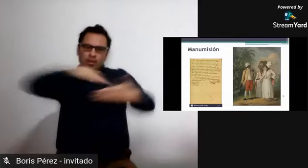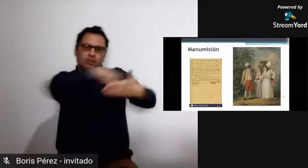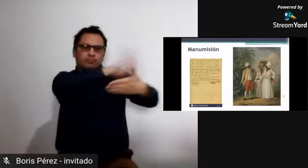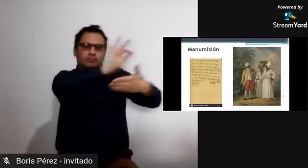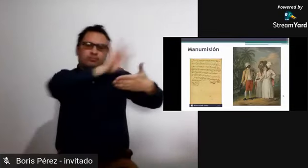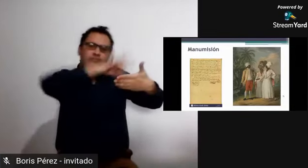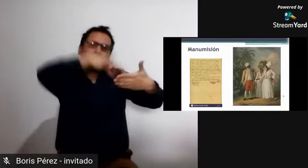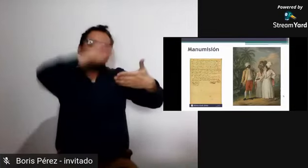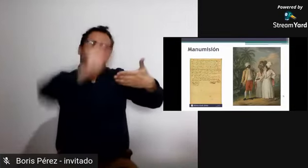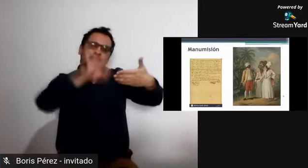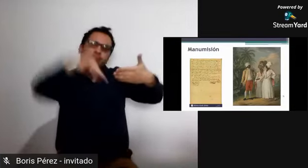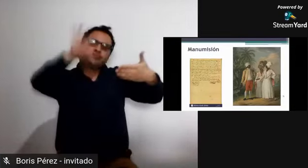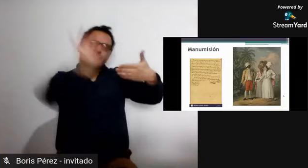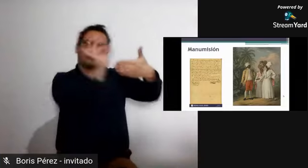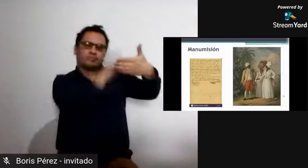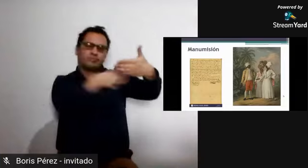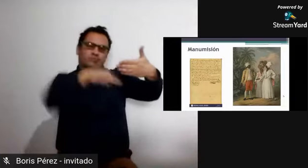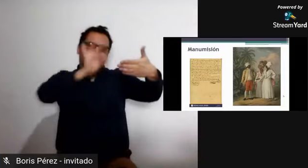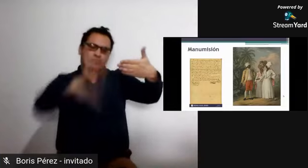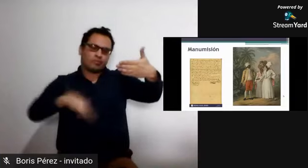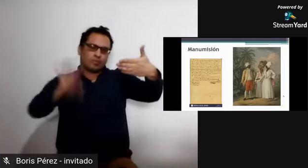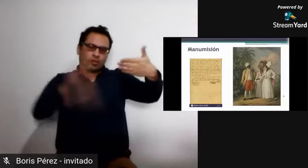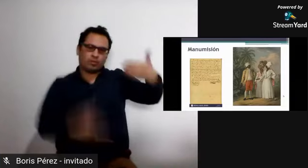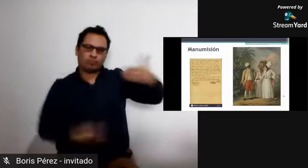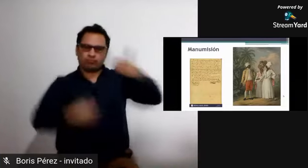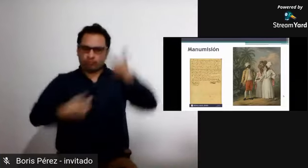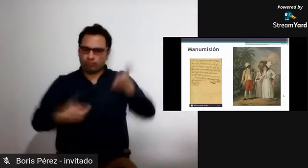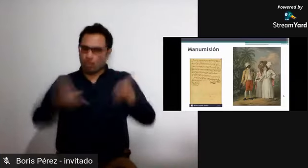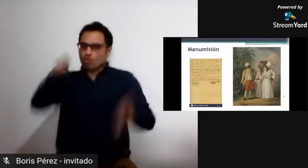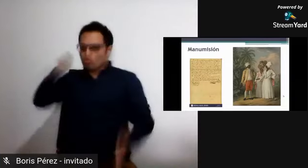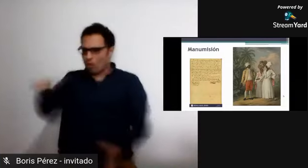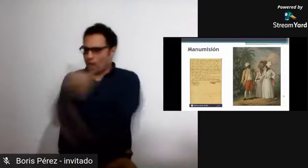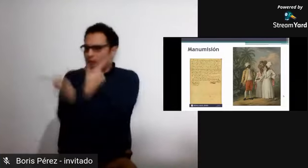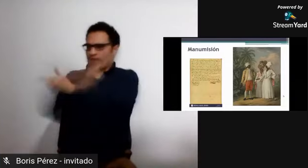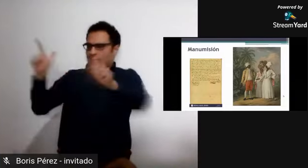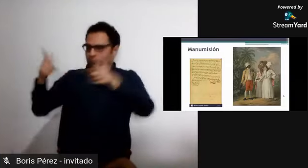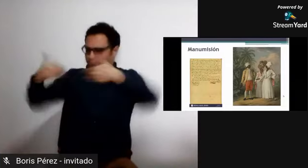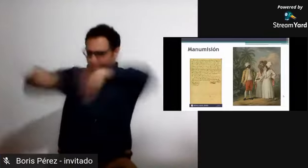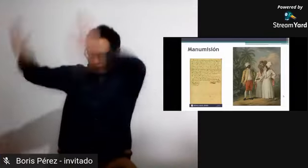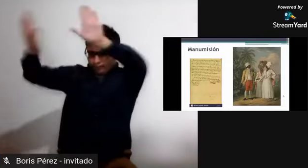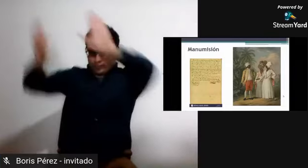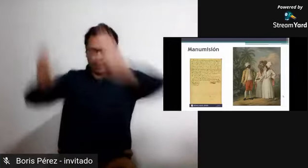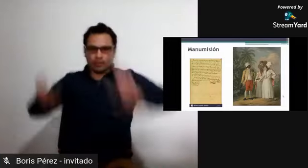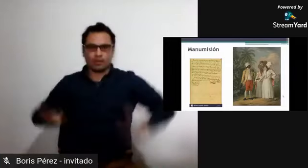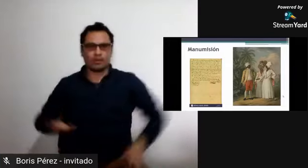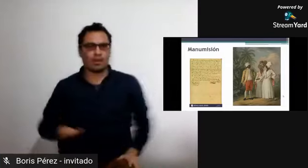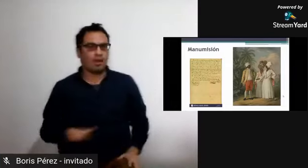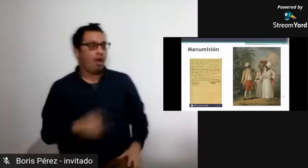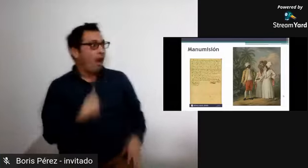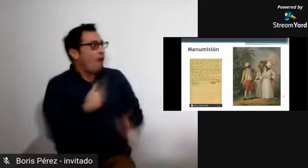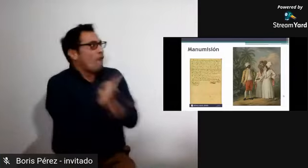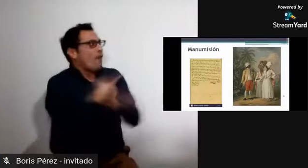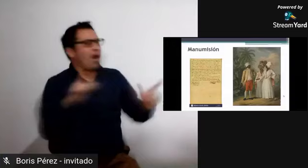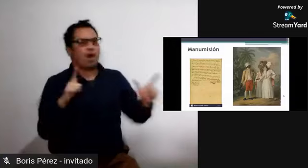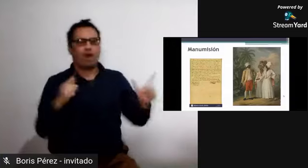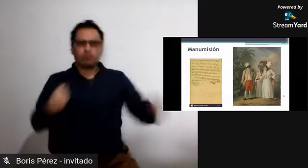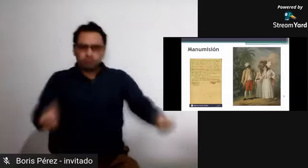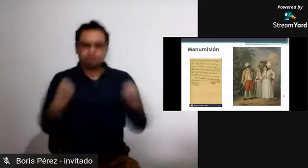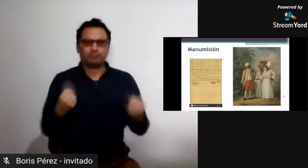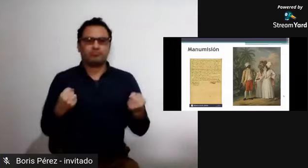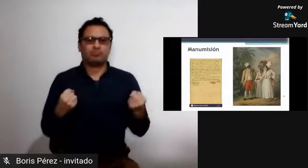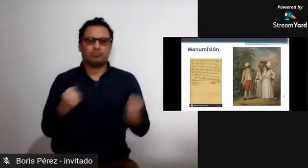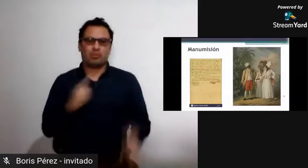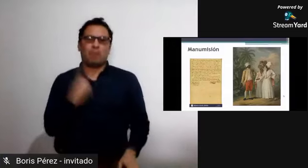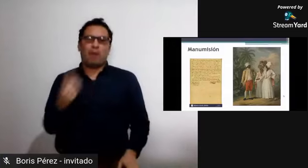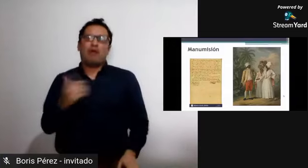y a través de un documento, una carta, declaraba la libertad de la persona que